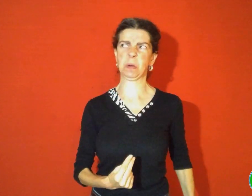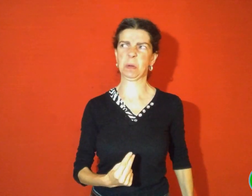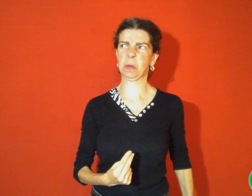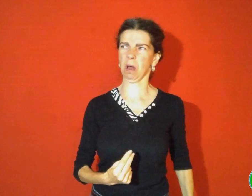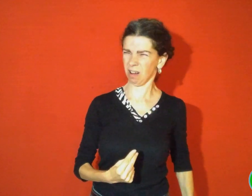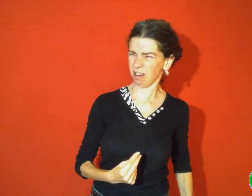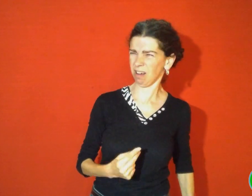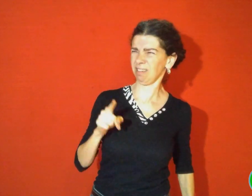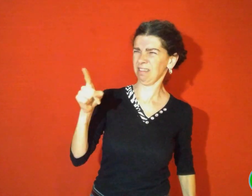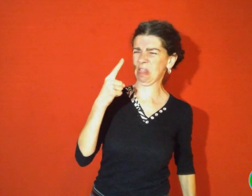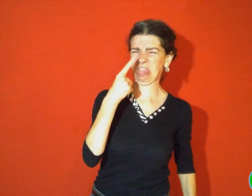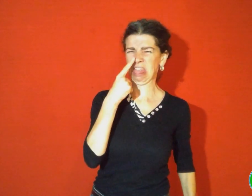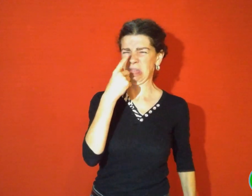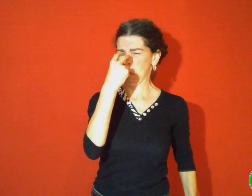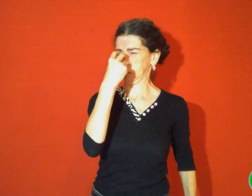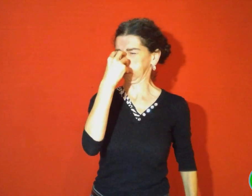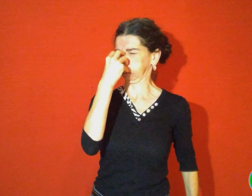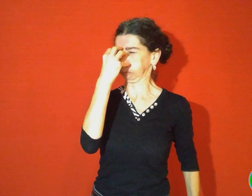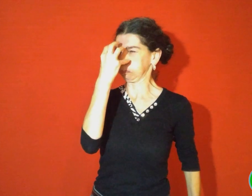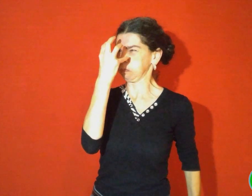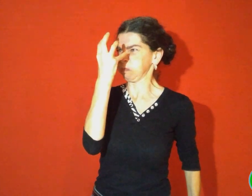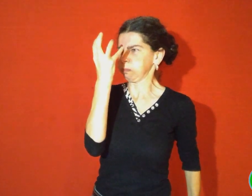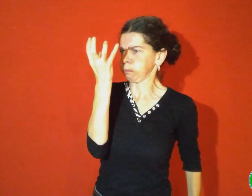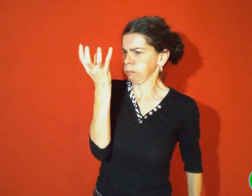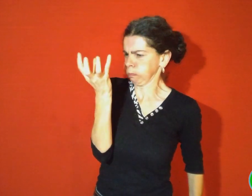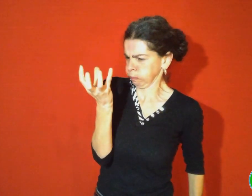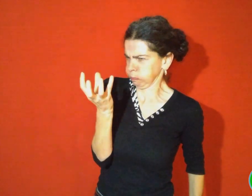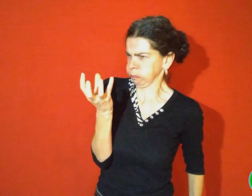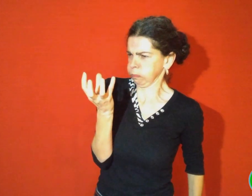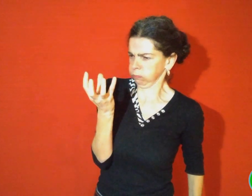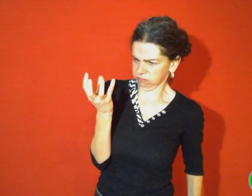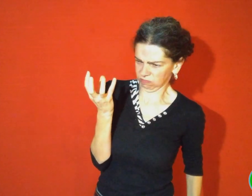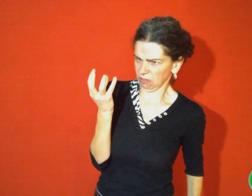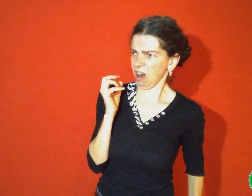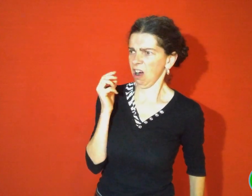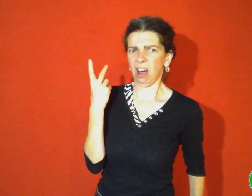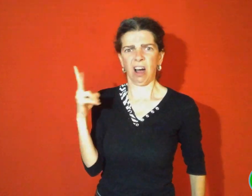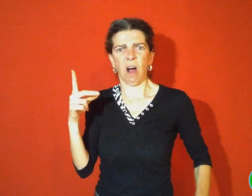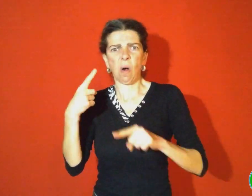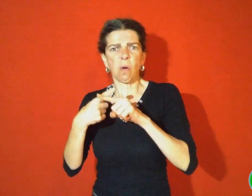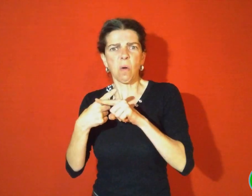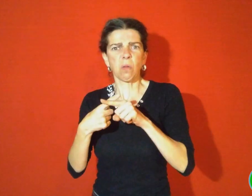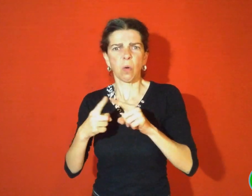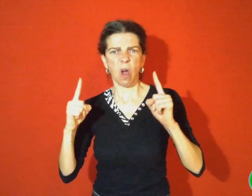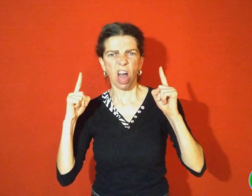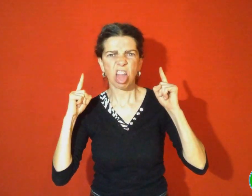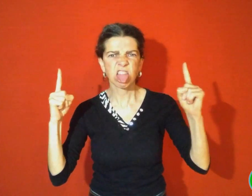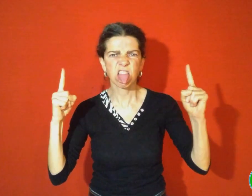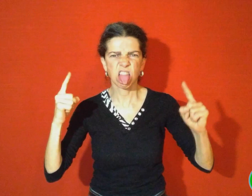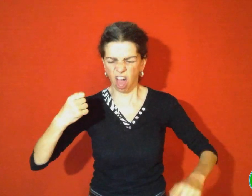un nez énorme et un grand